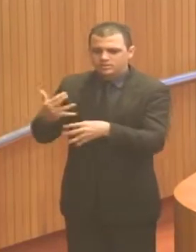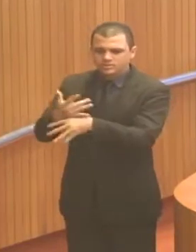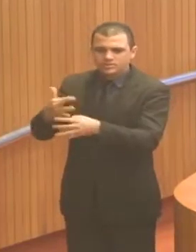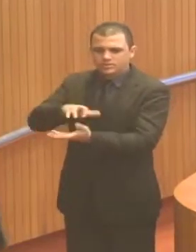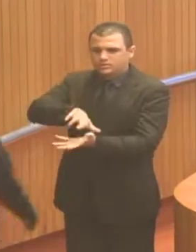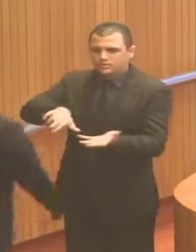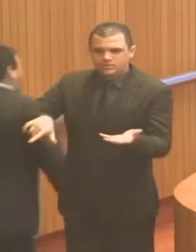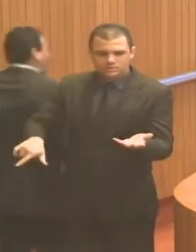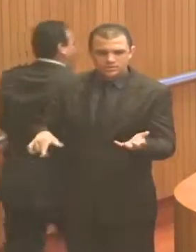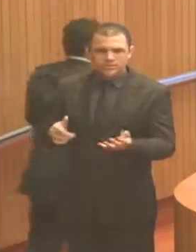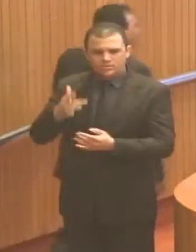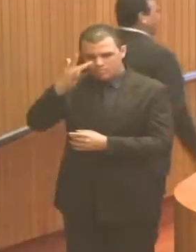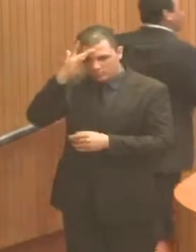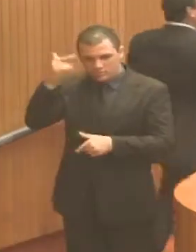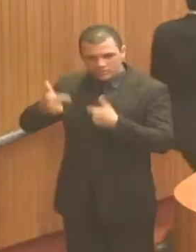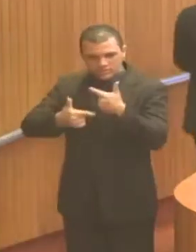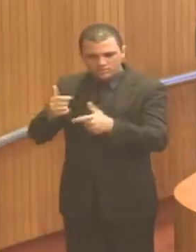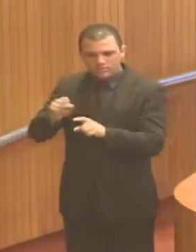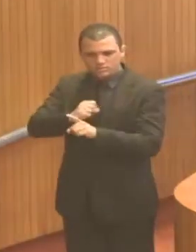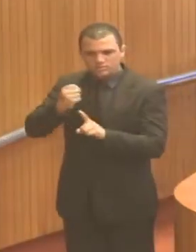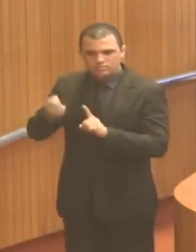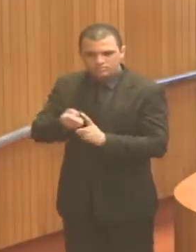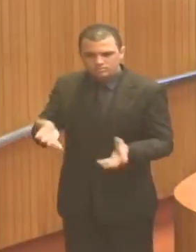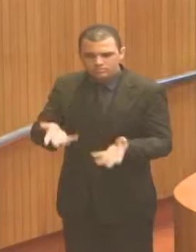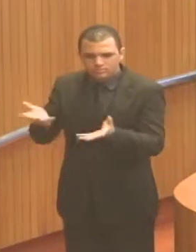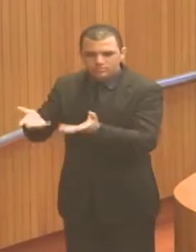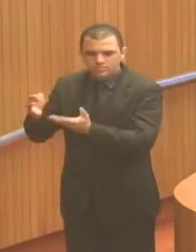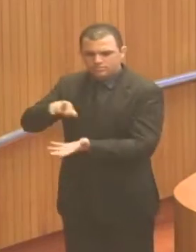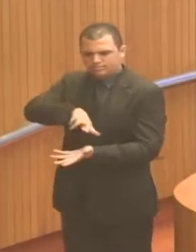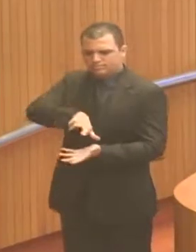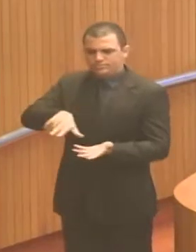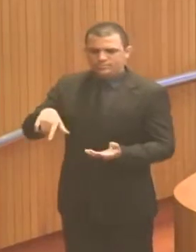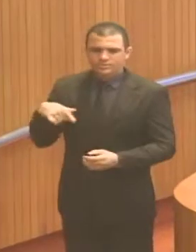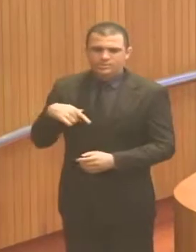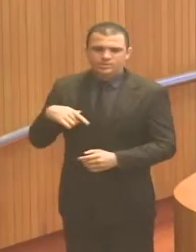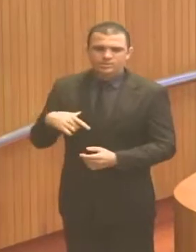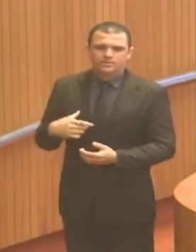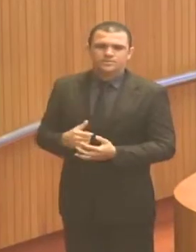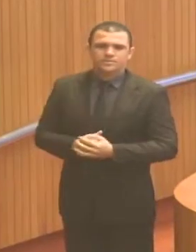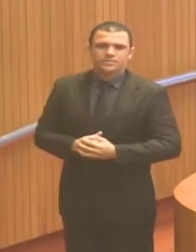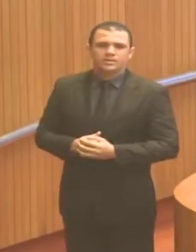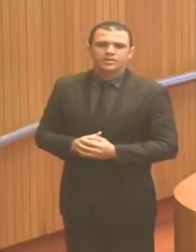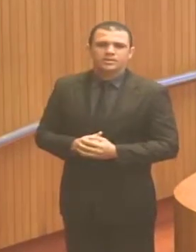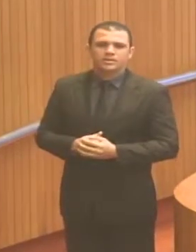sociais e de todos aqueles que há muitos anos